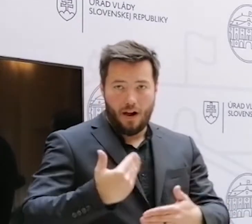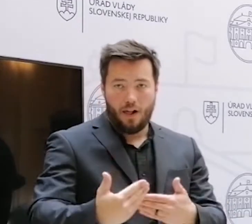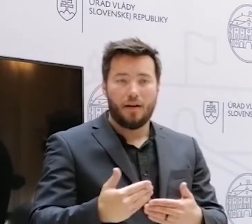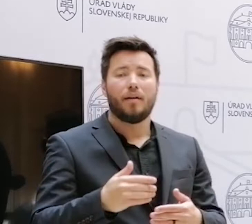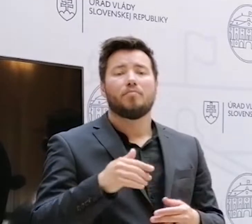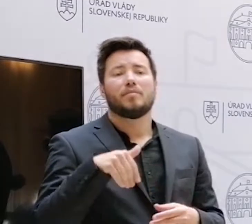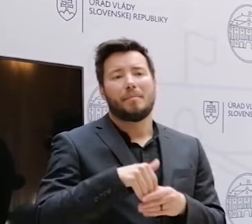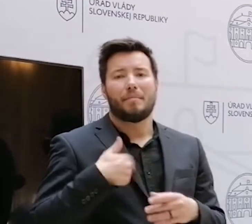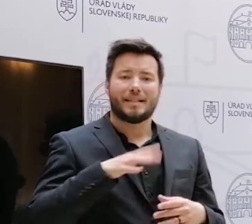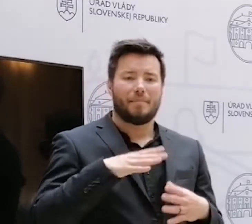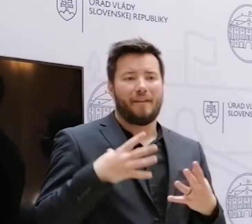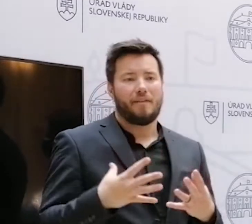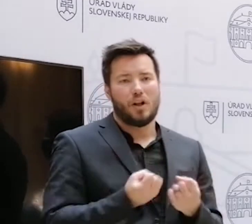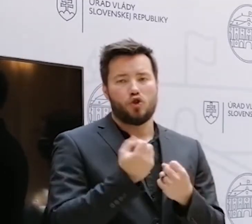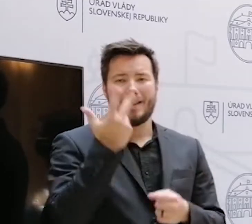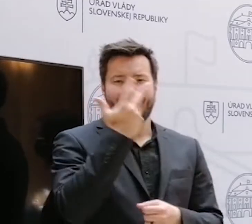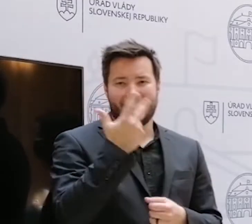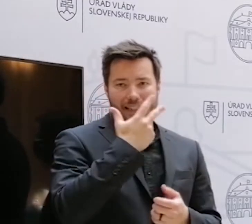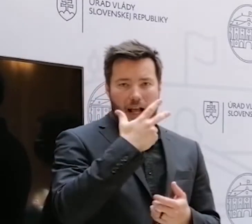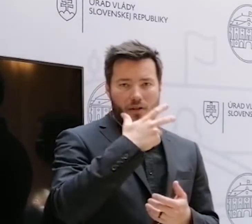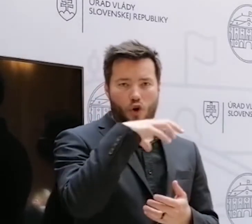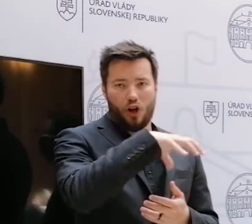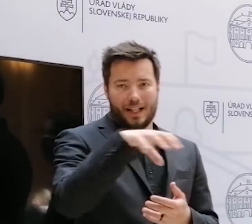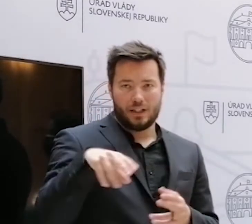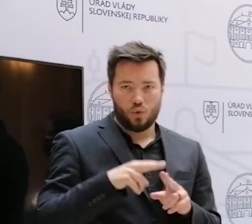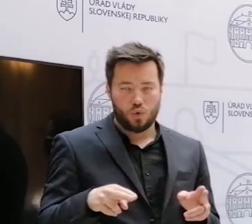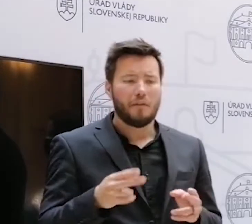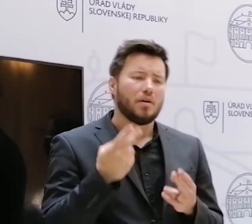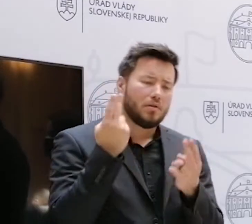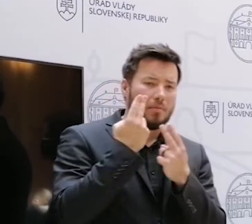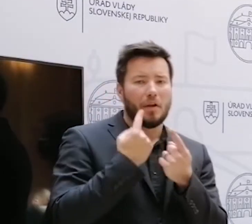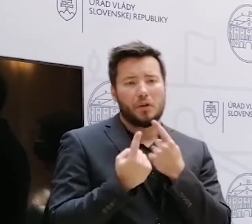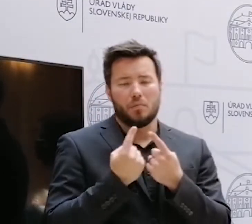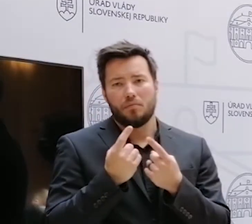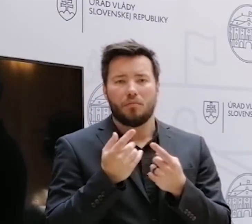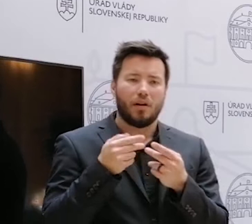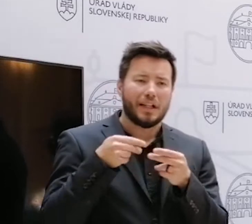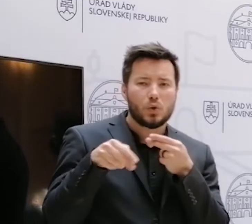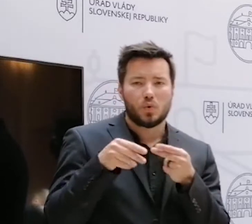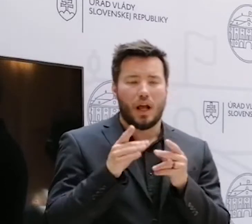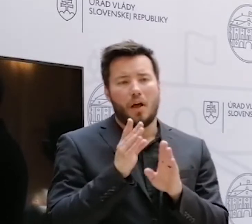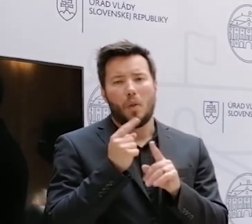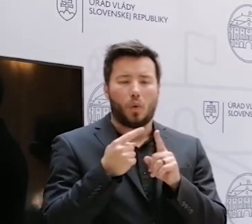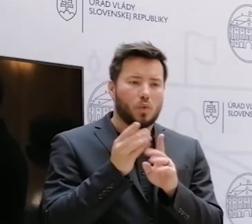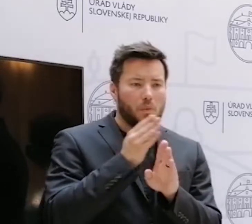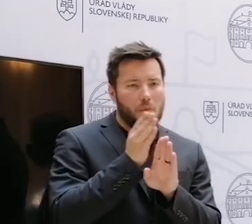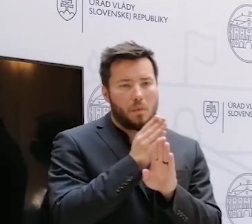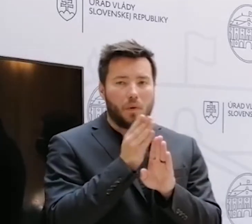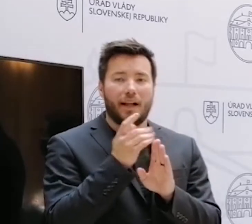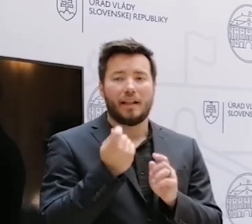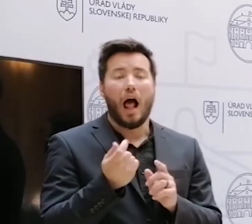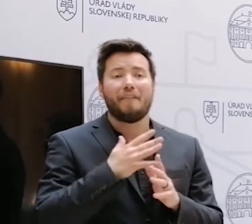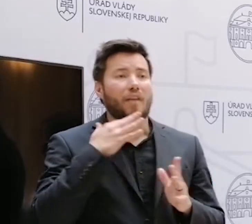V nejakej miere sú tam odchýlky zatiaľ na základe tých debat, ale nie je to nič, by som povedať zásadné. Čo sa týka krajských súdov,